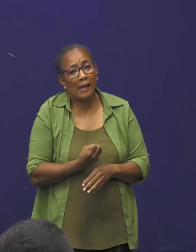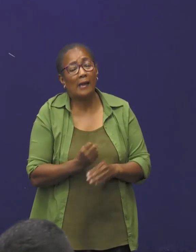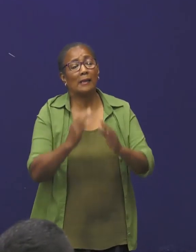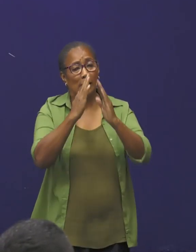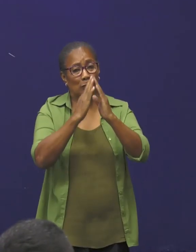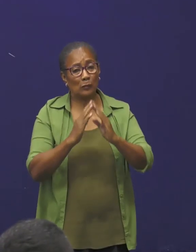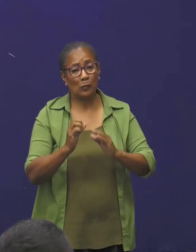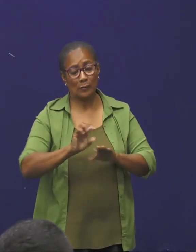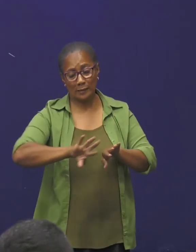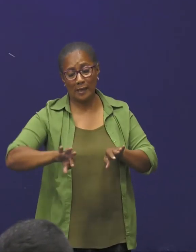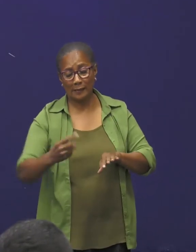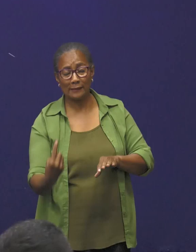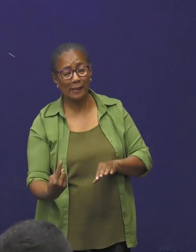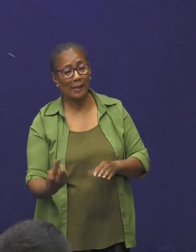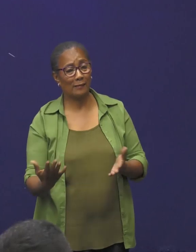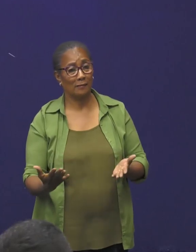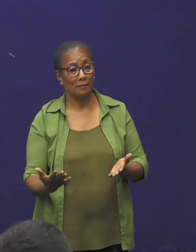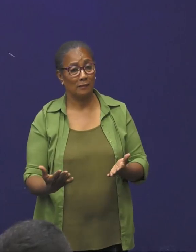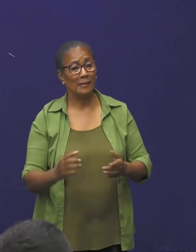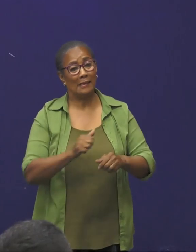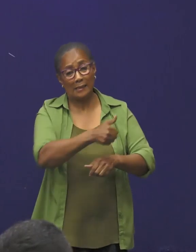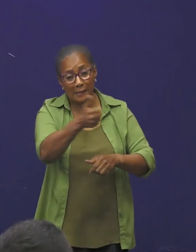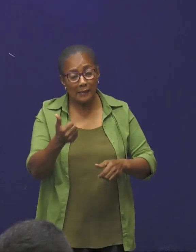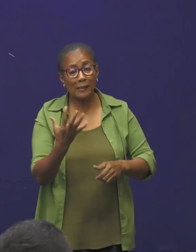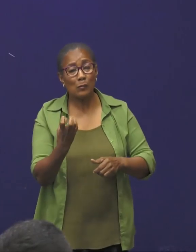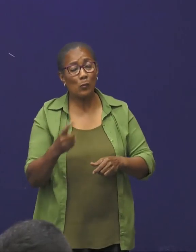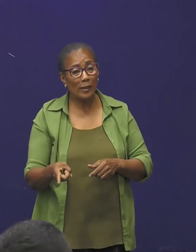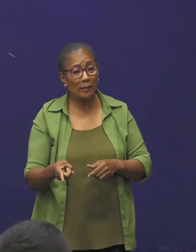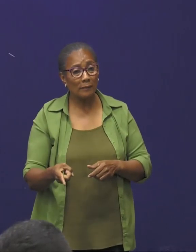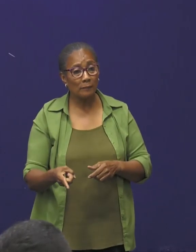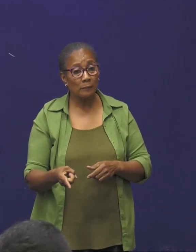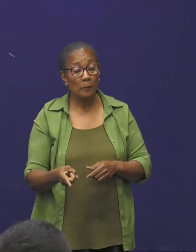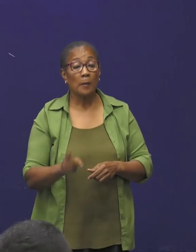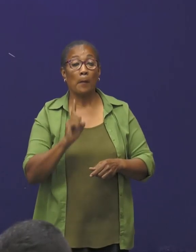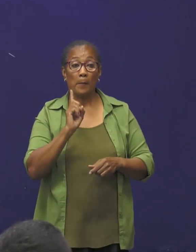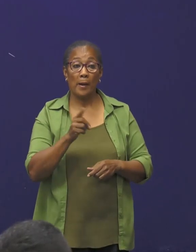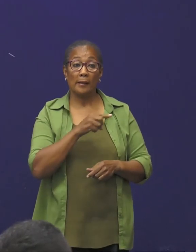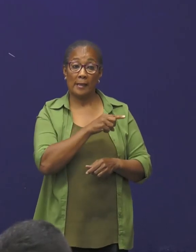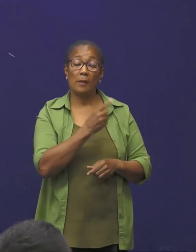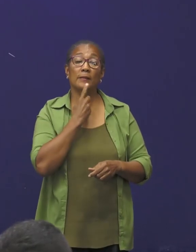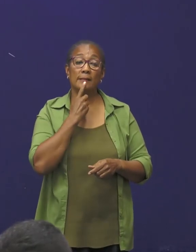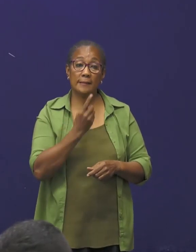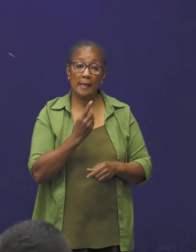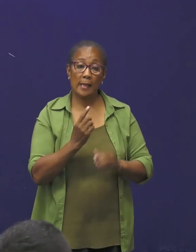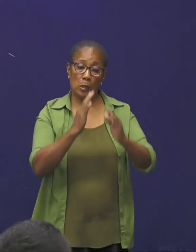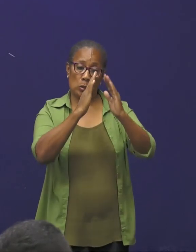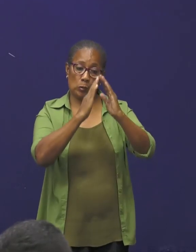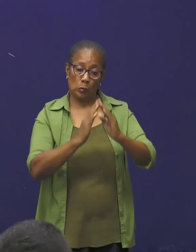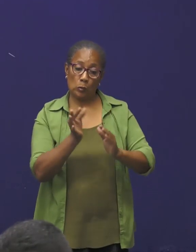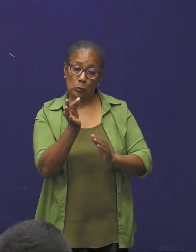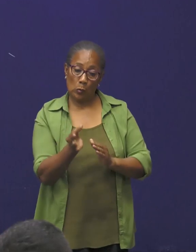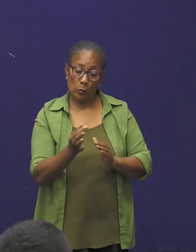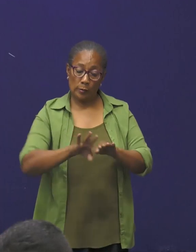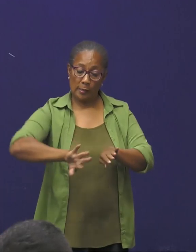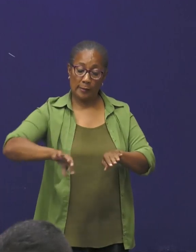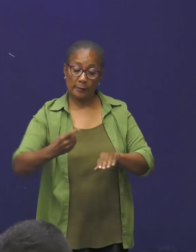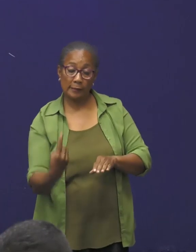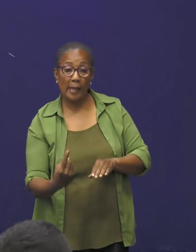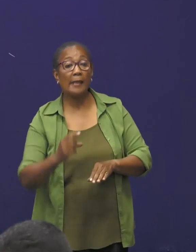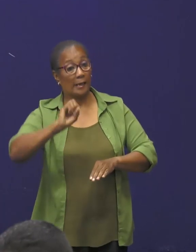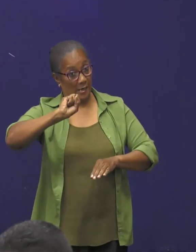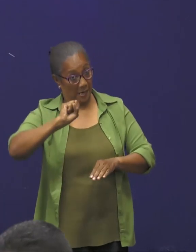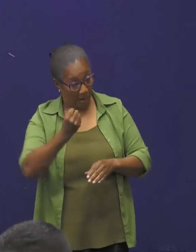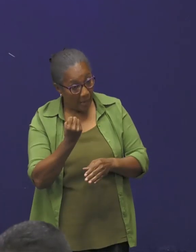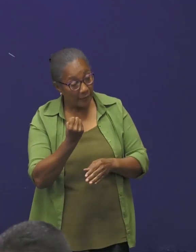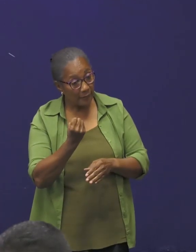thuisquarantaine. Ja toch? Wij hebben aangegeven, thuisquarantaine is een mogelijkheid, is een